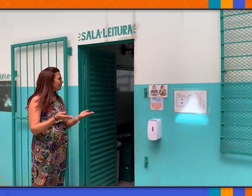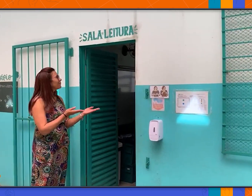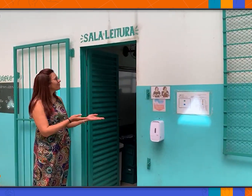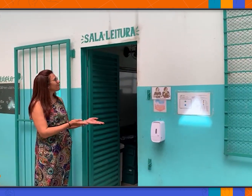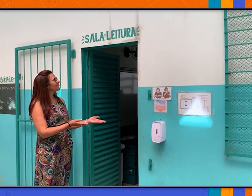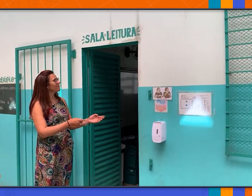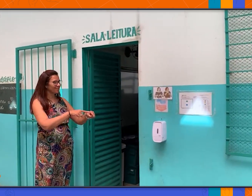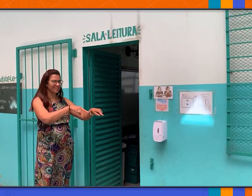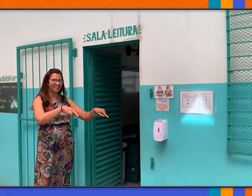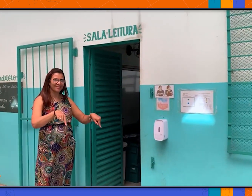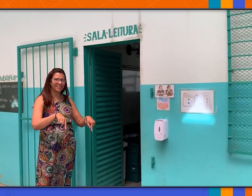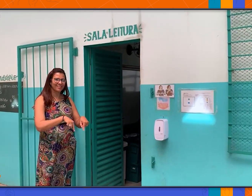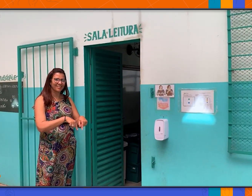Sala de leitura.